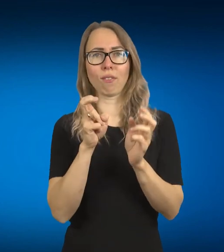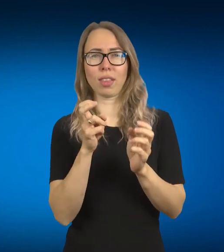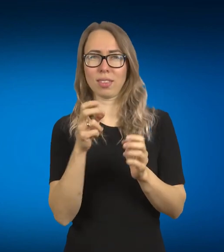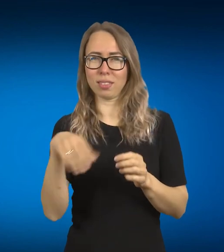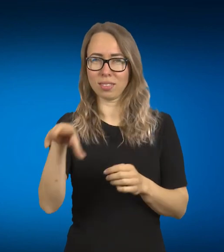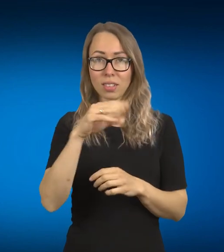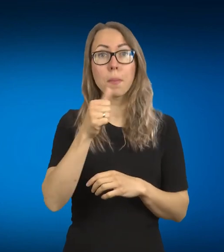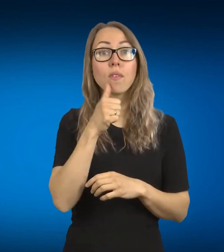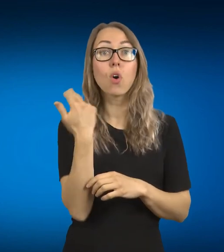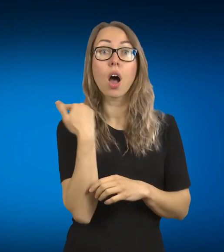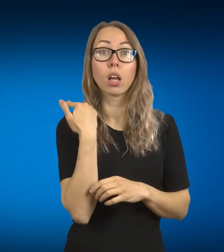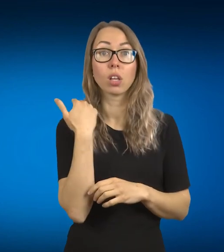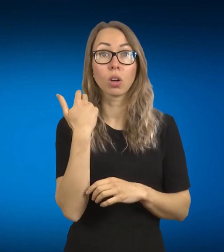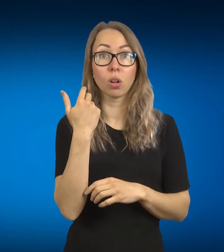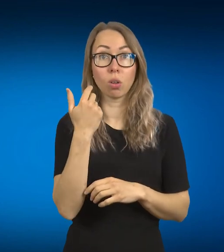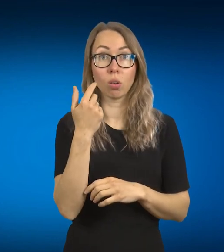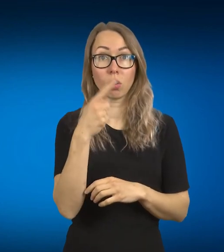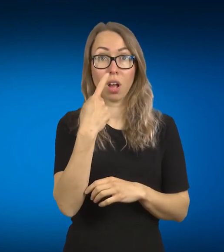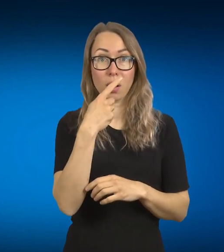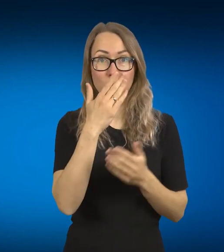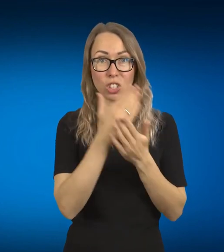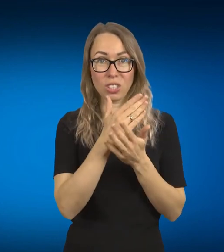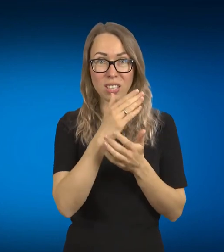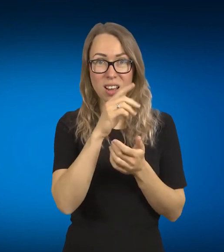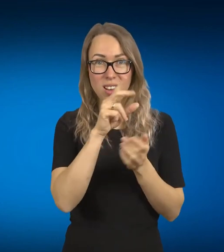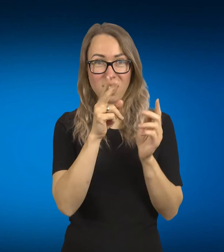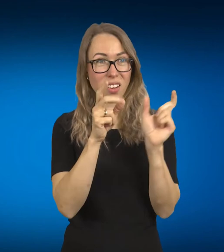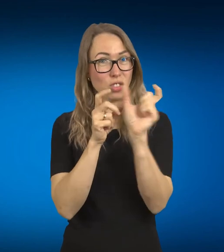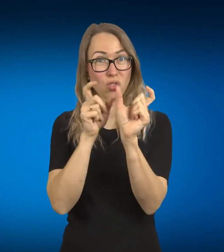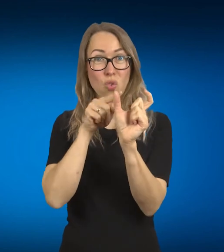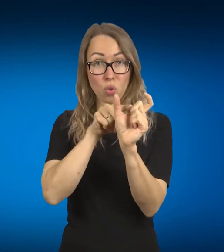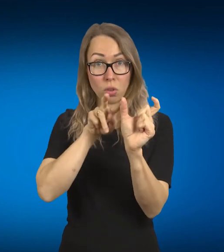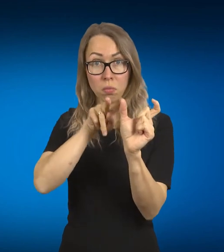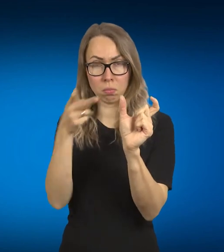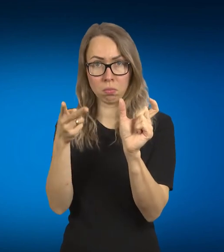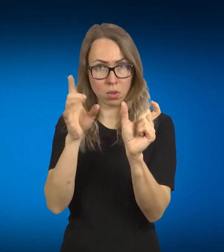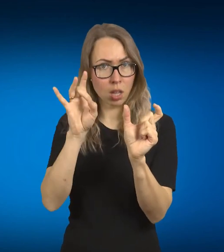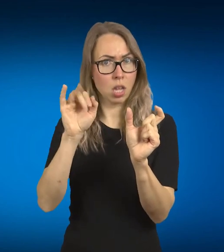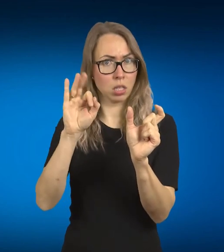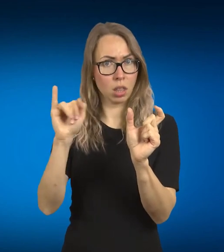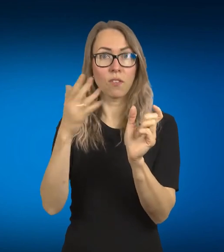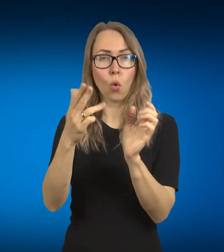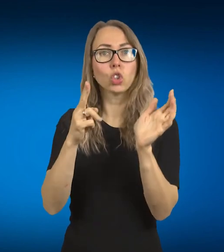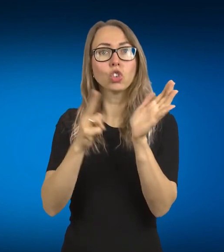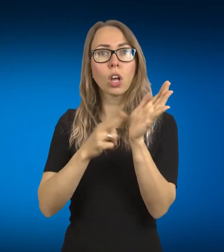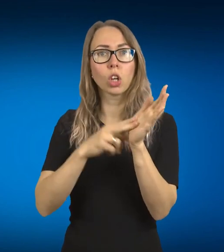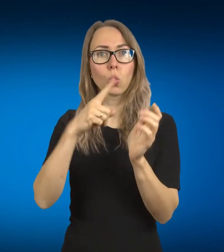vertinys tai yra sign language, ar ne? Taip, versinė, tai yra kaip ir ženklų kalba ir gali būti, kad va čia toksai, tai